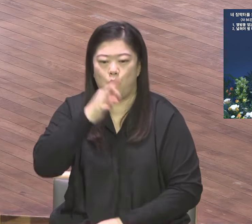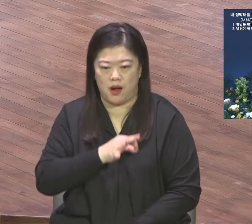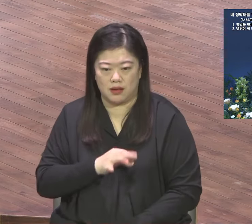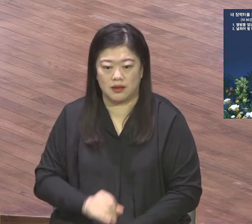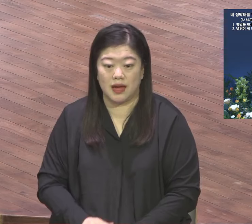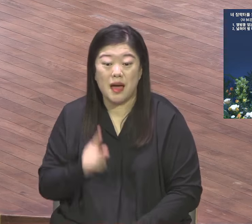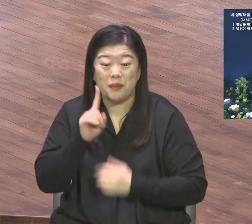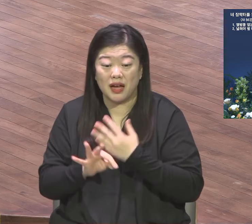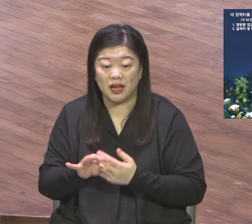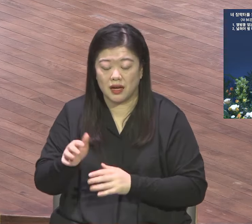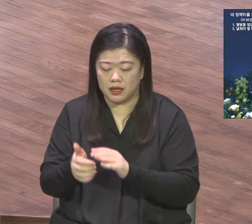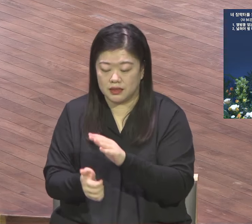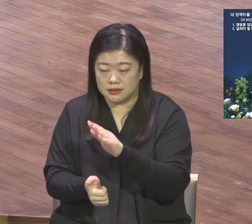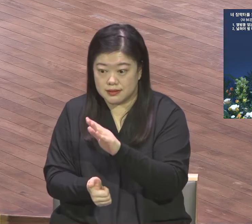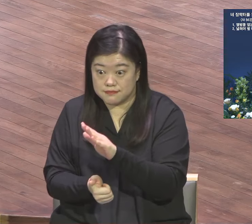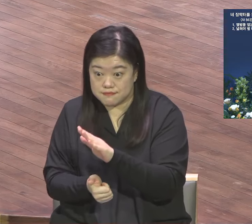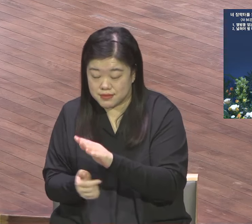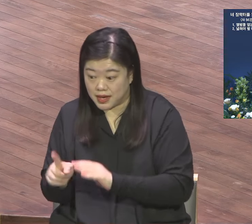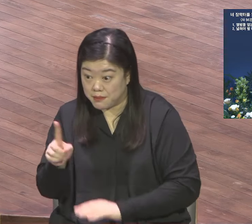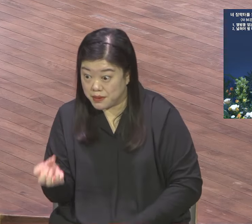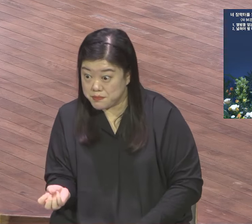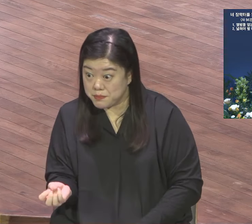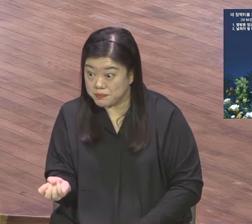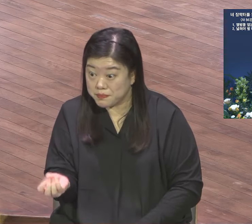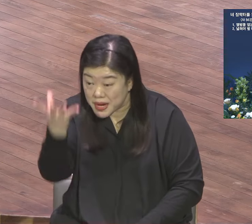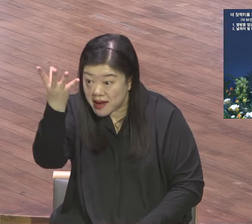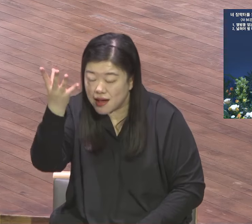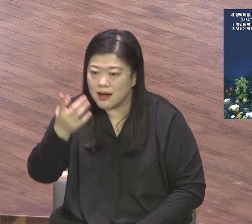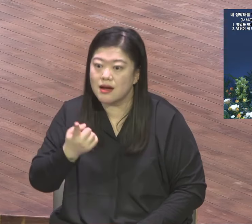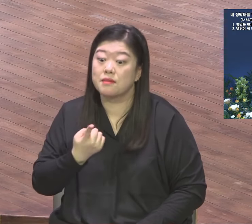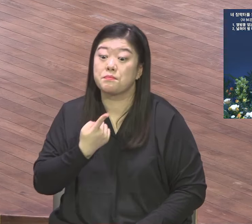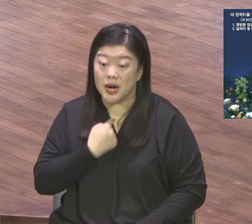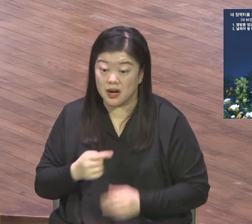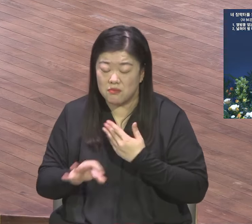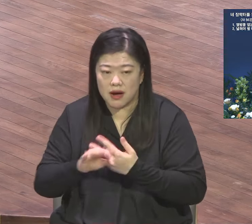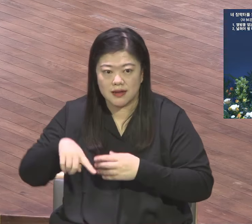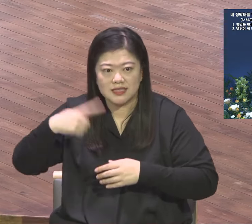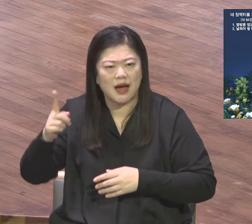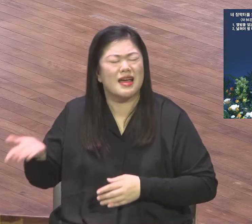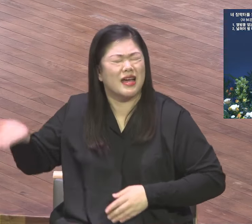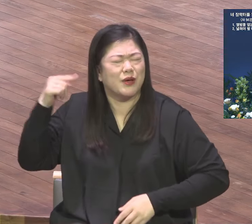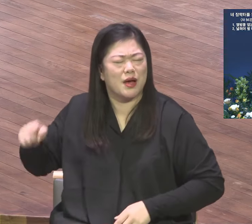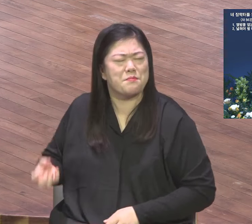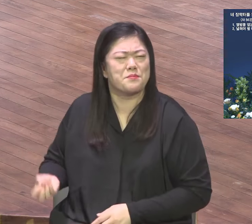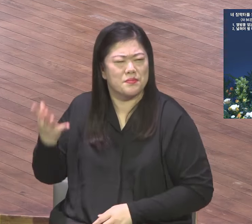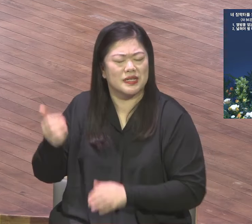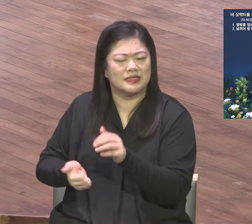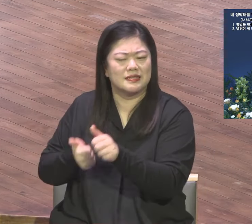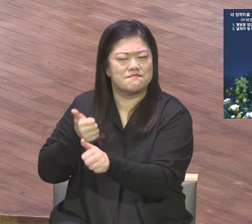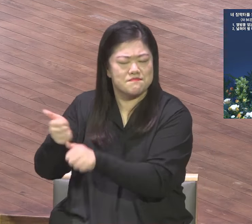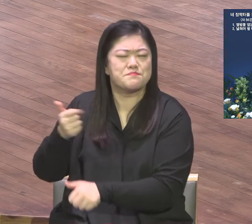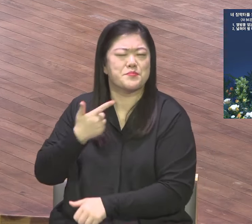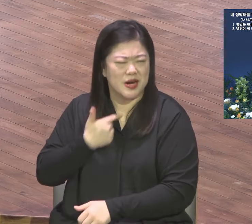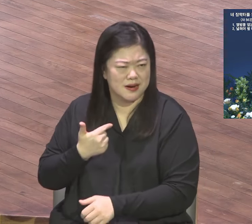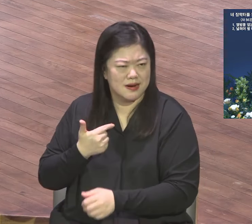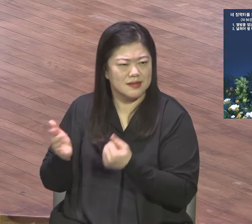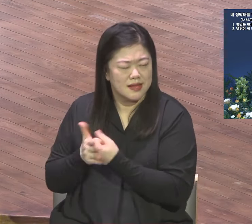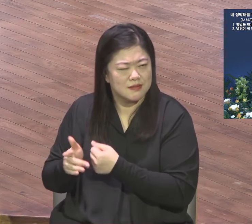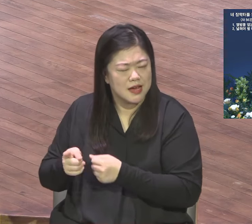사람은 그 성공을 다시 할 수가 있다는 것입니다 이 가난한 사람은요 가난하게 태어나서 가난하게 죽는 사람은 한 번도 성공한 적이 없어